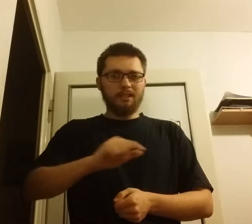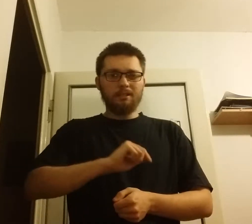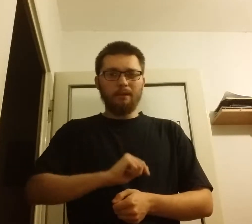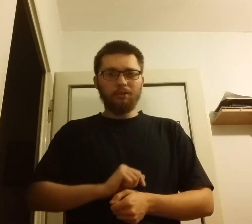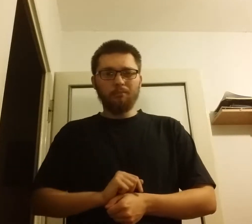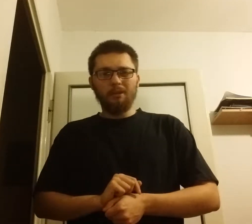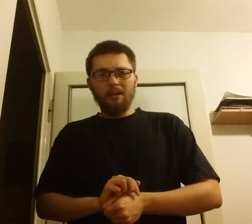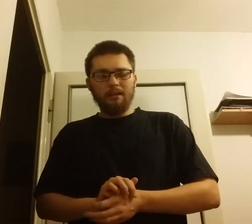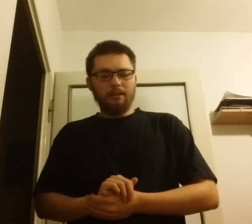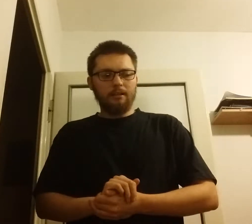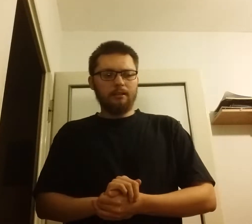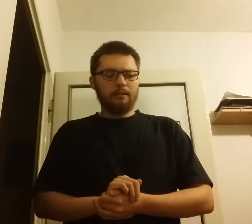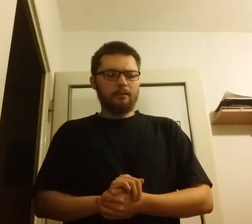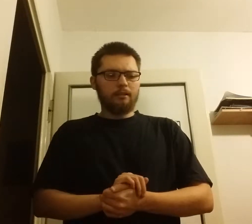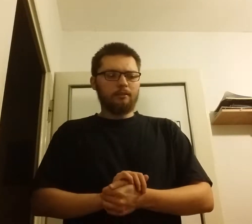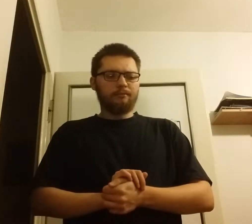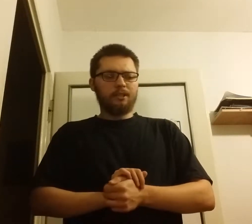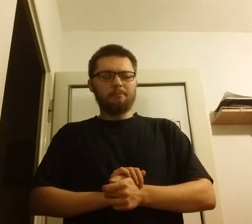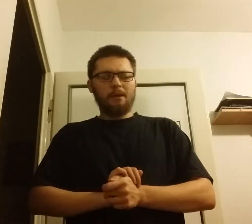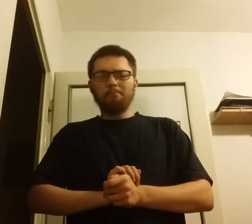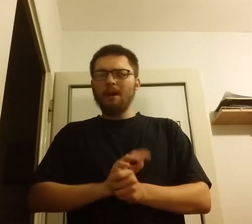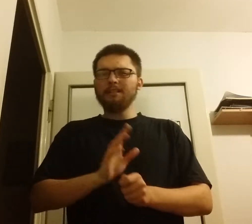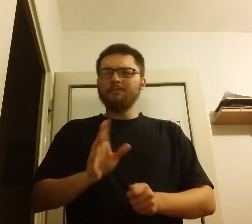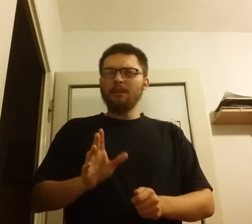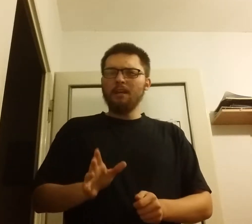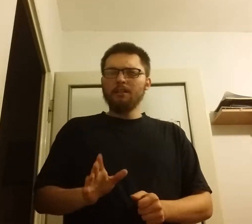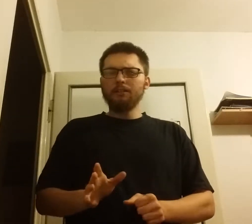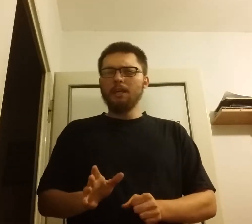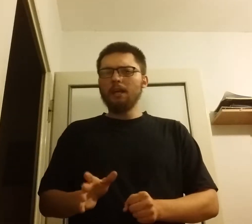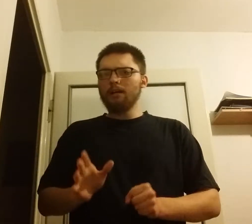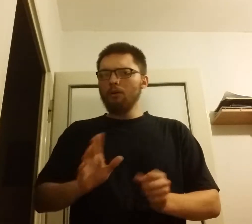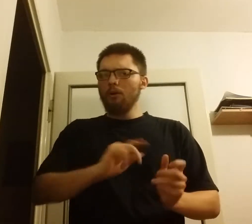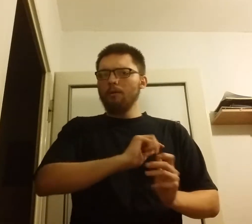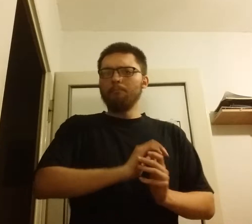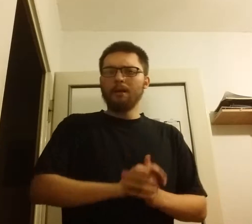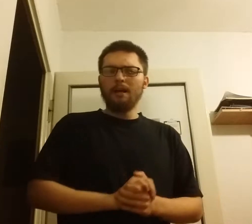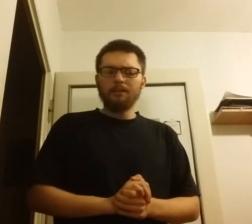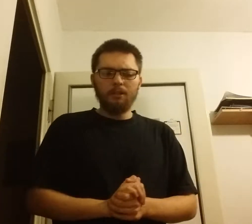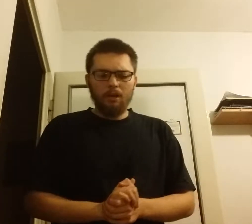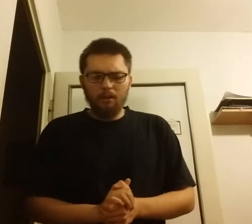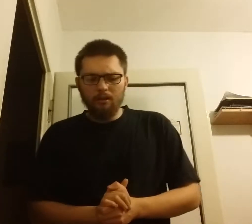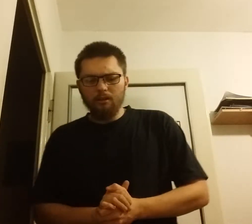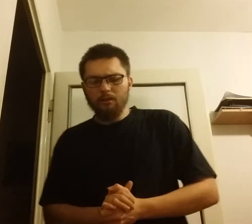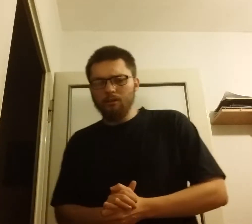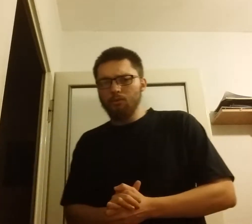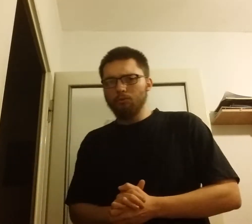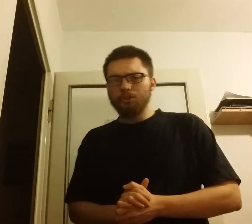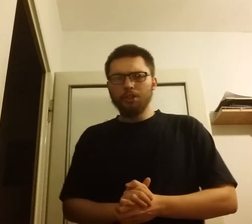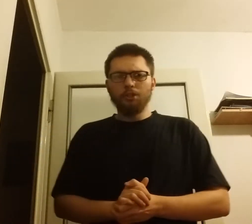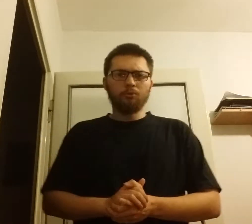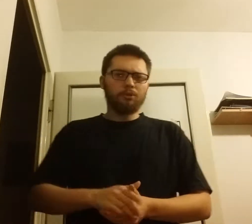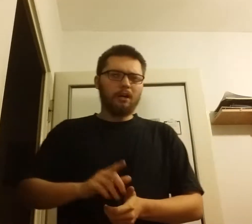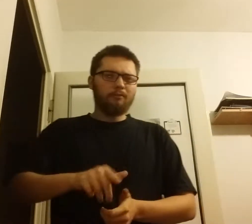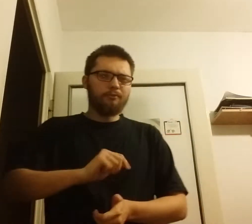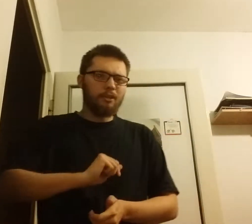też będą w tym państwie niejako brali czynny udział w